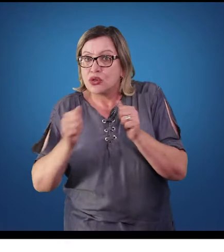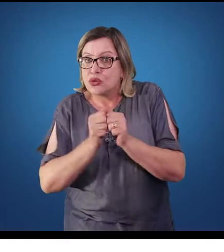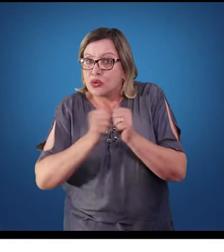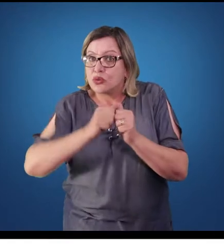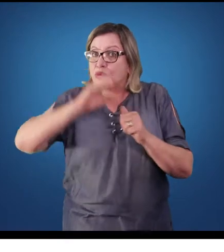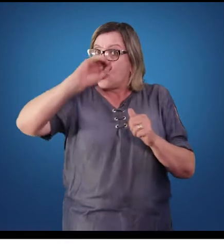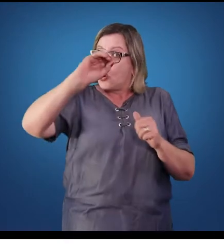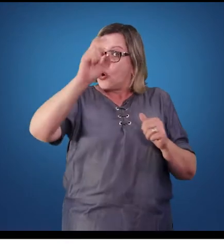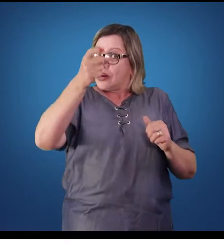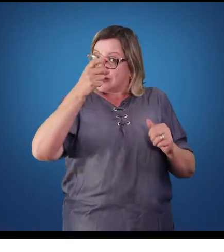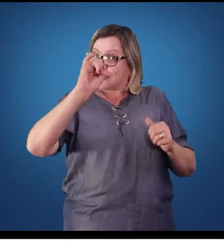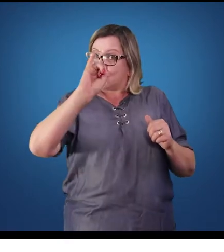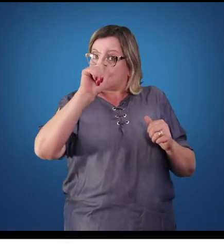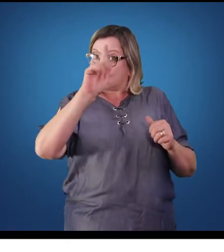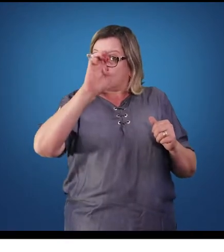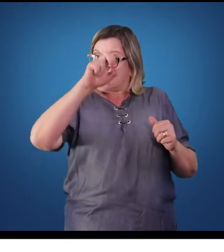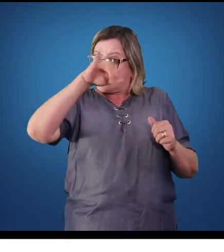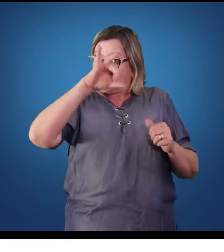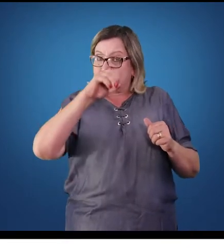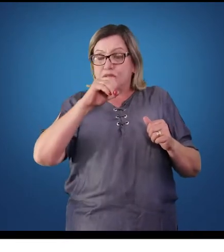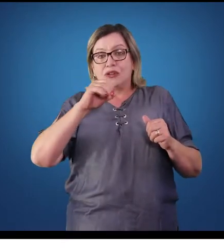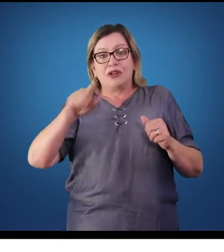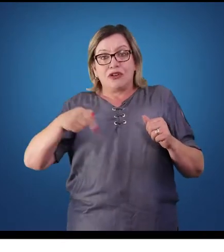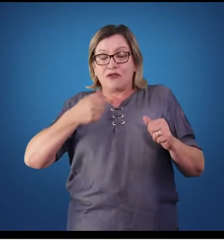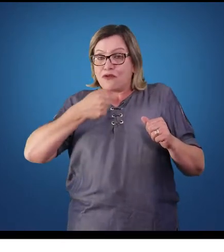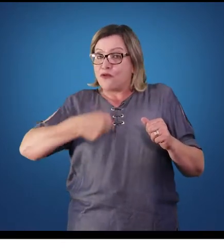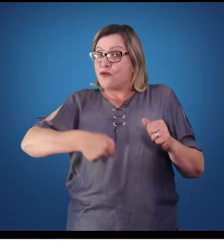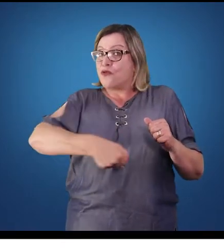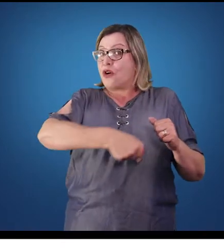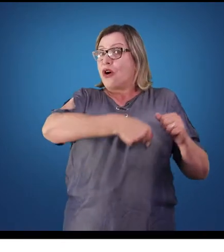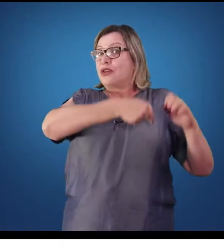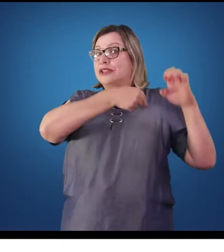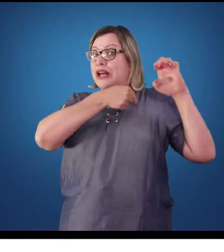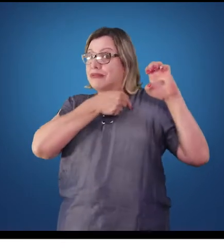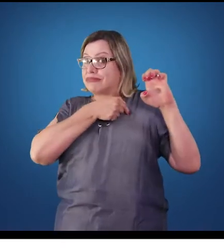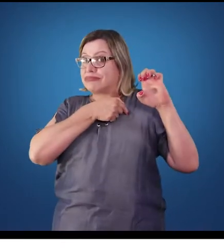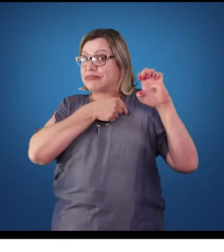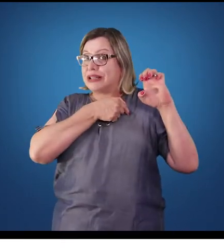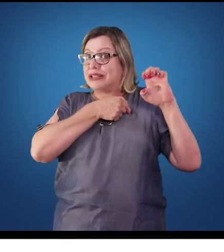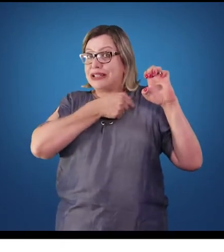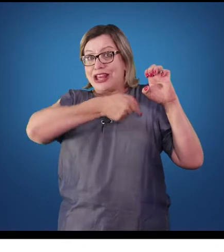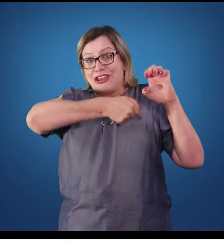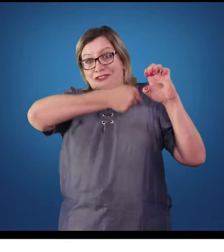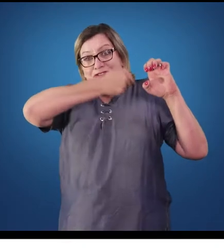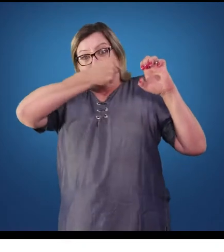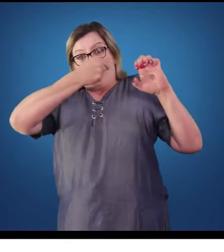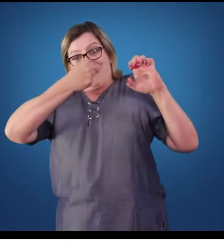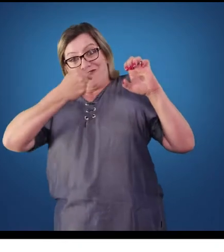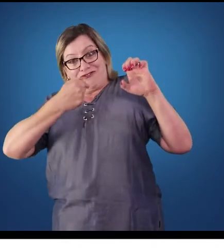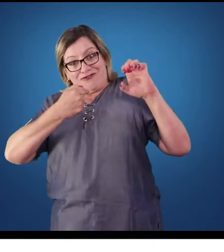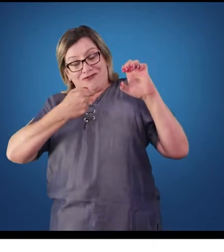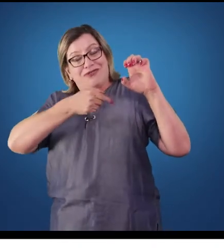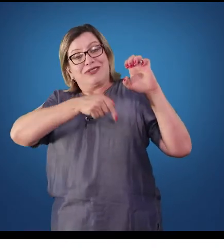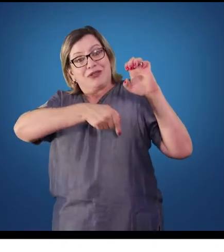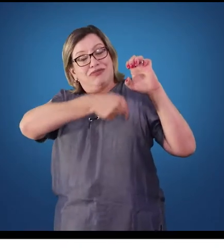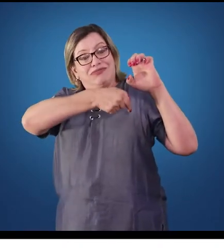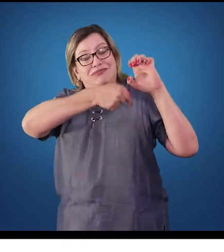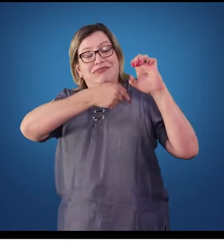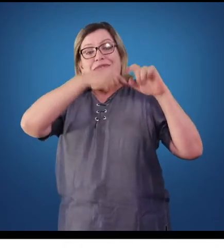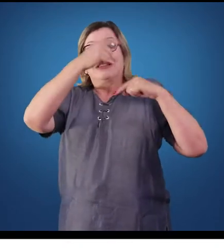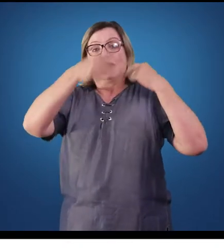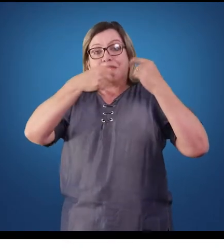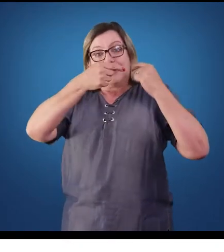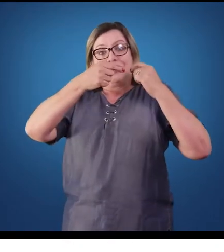nutrientes, ele volta ao nosso átrio esquerdo e será passado para o ventrículo esquerdo e